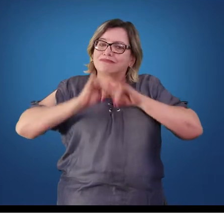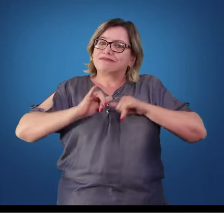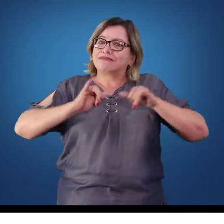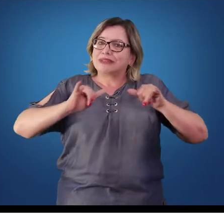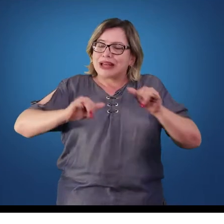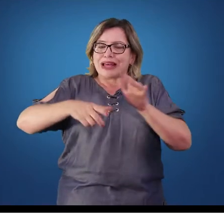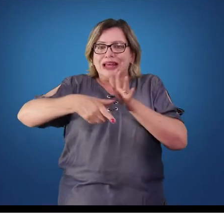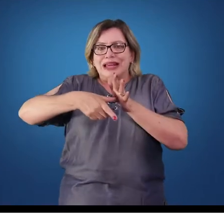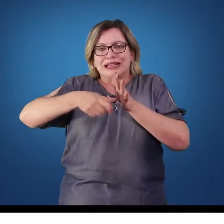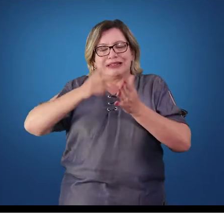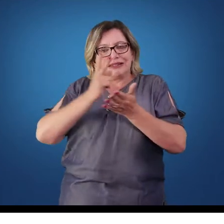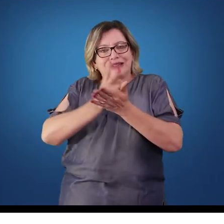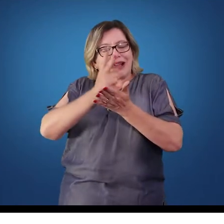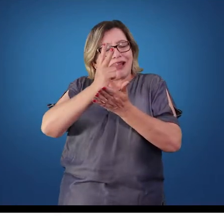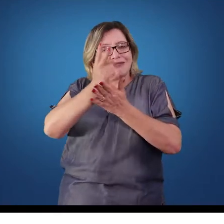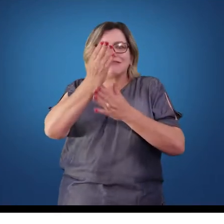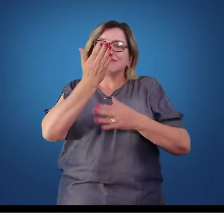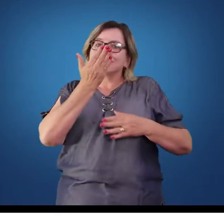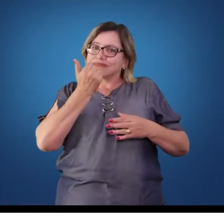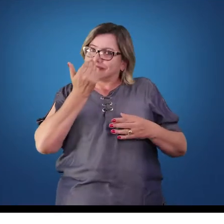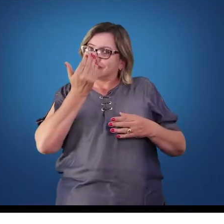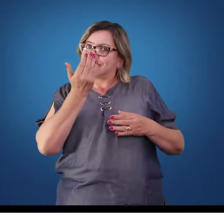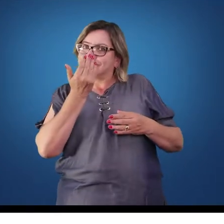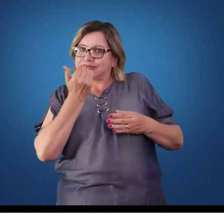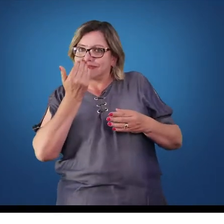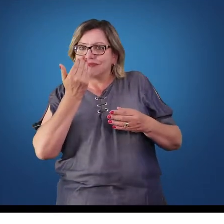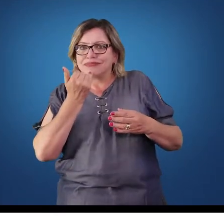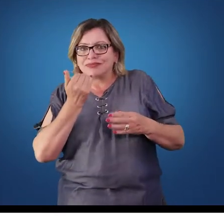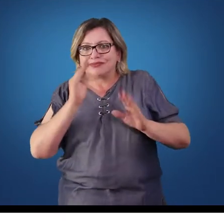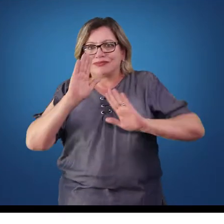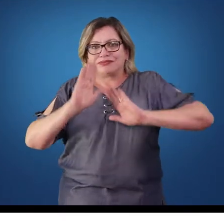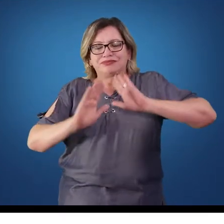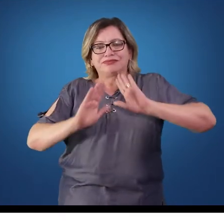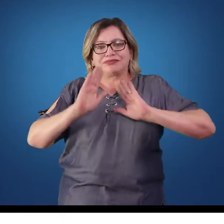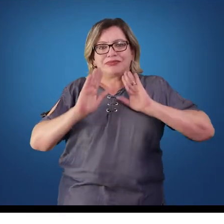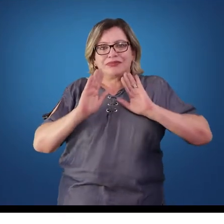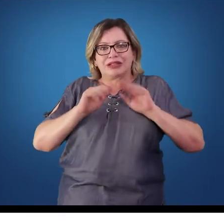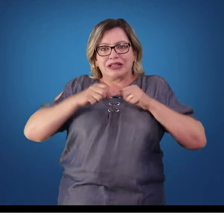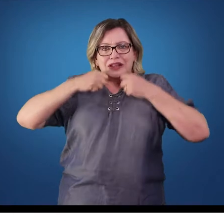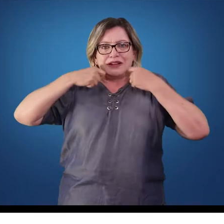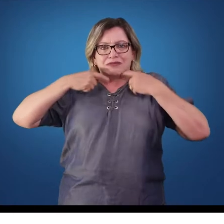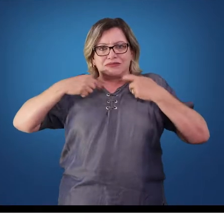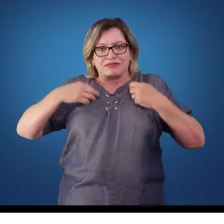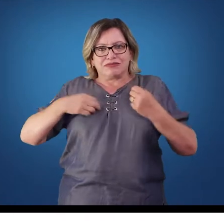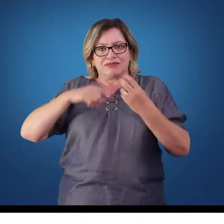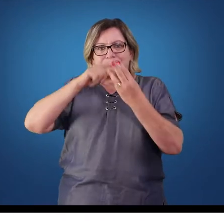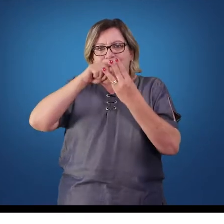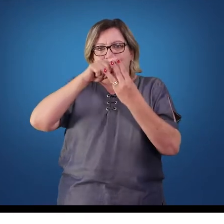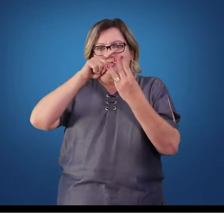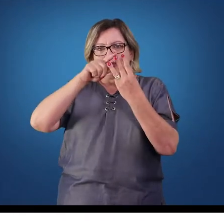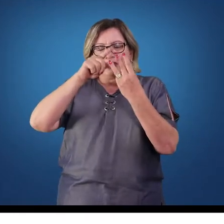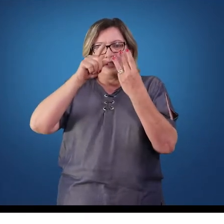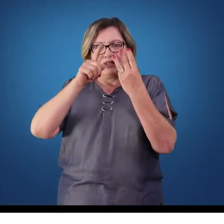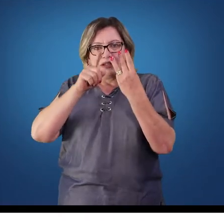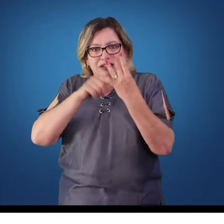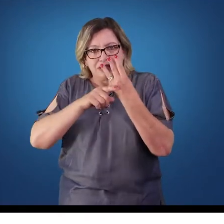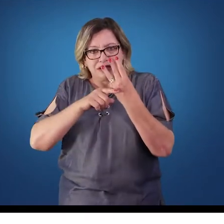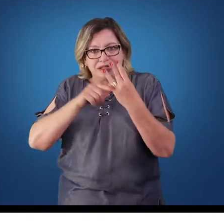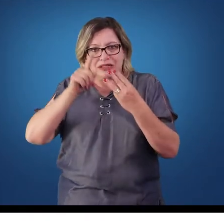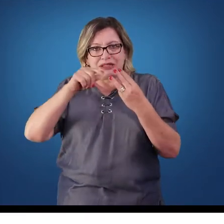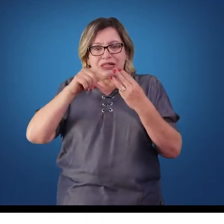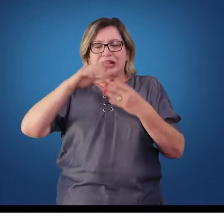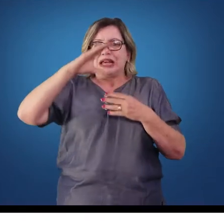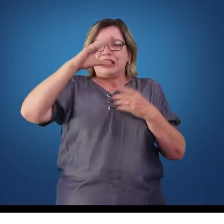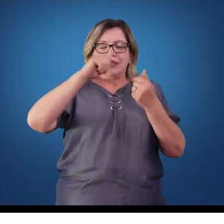antes, ou todo o alimento que é ingerido, de uma maneira geral, ele é distribuído em três elementos básicos, que são chamados de